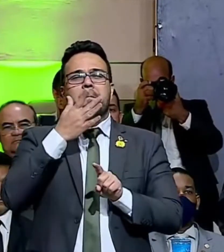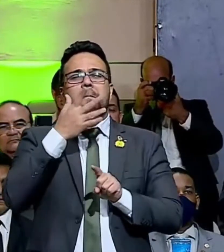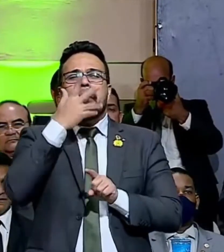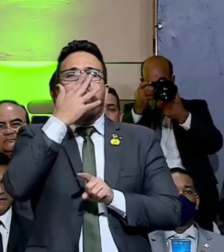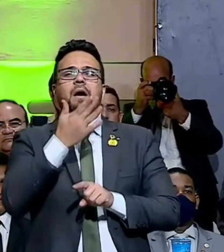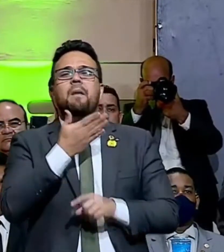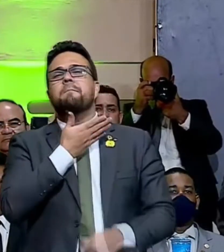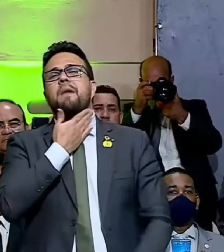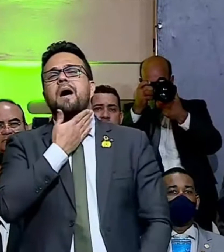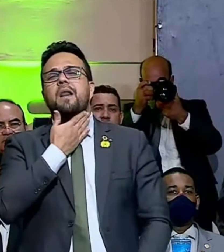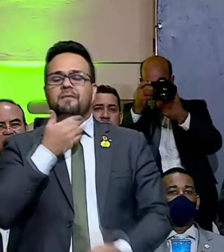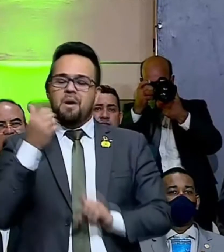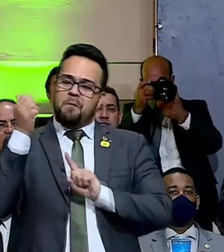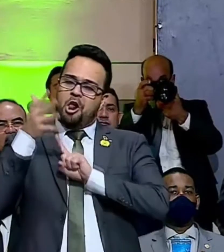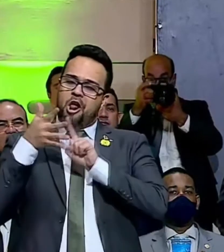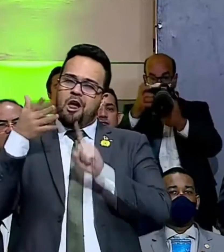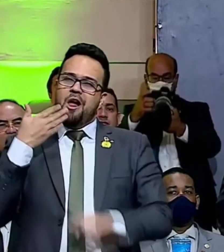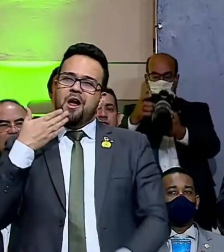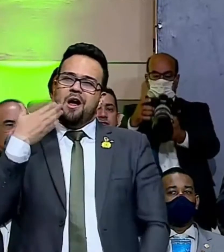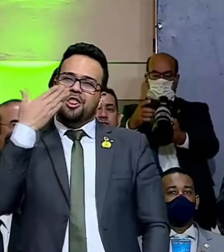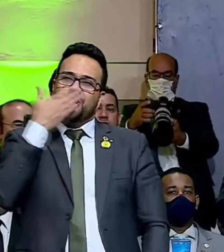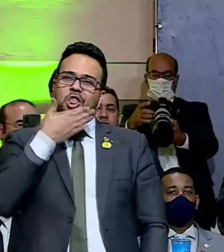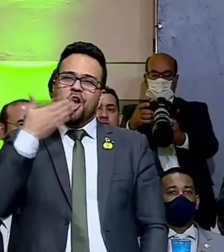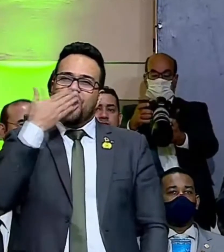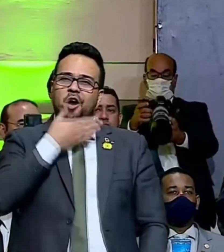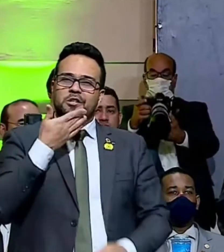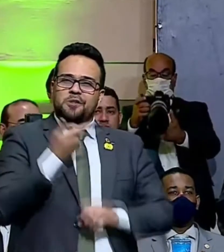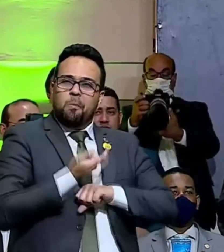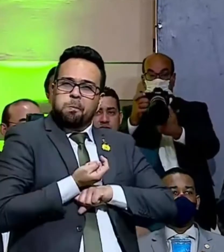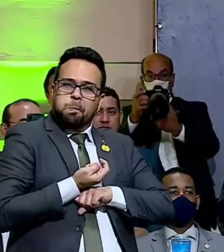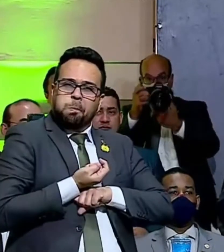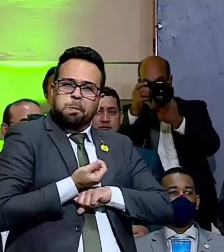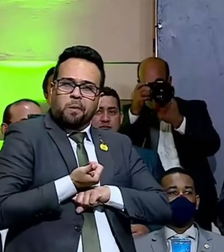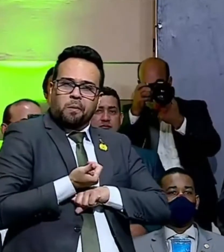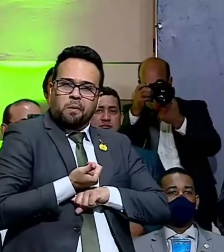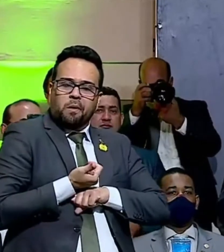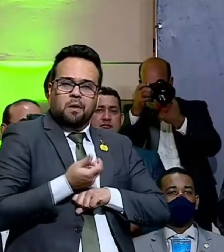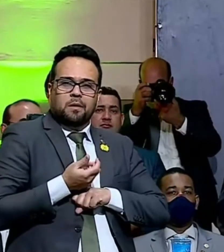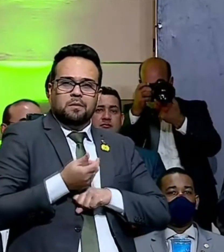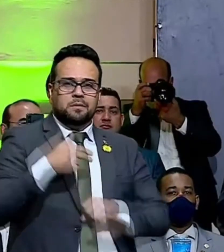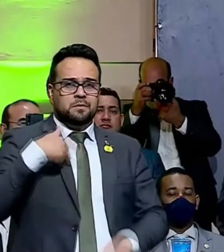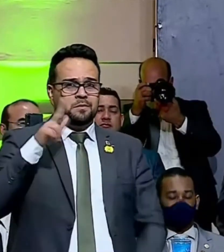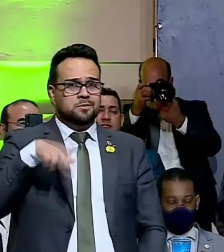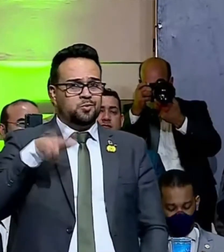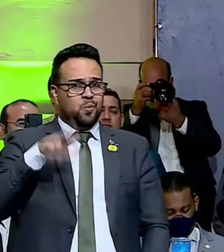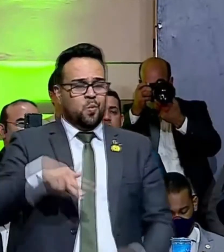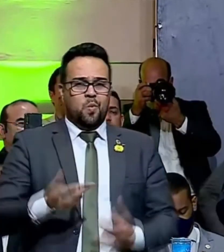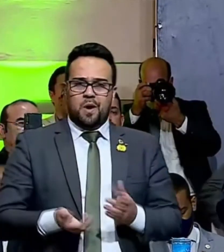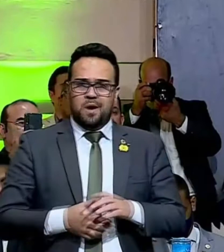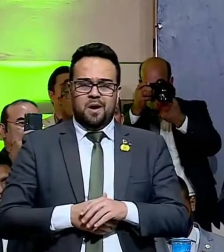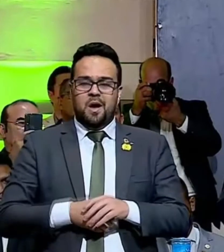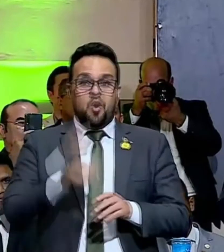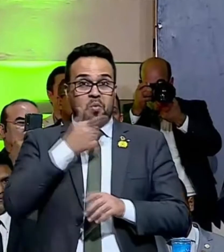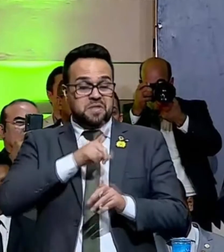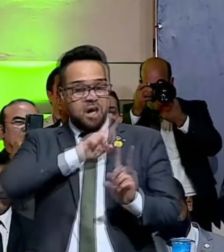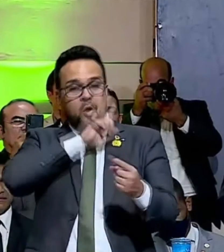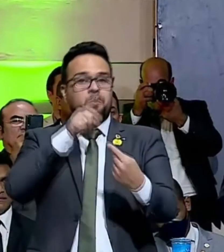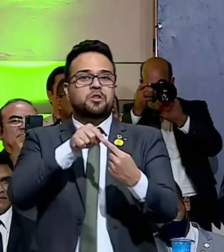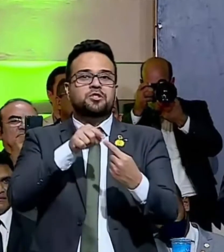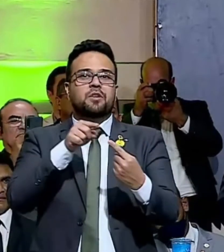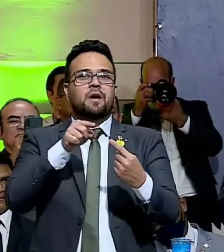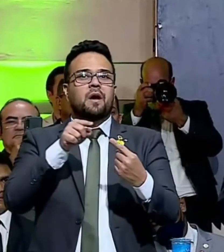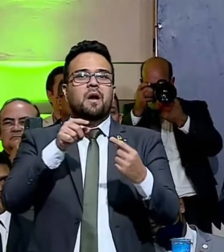macias, suaves, para poder atingir o objetivo